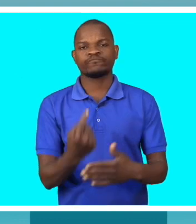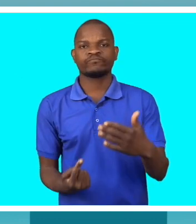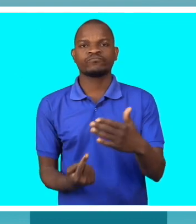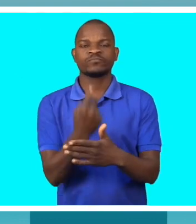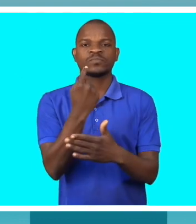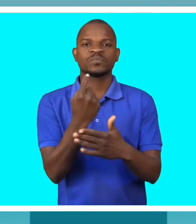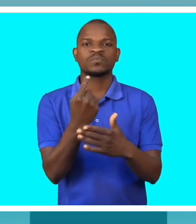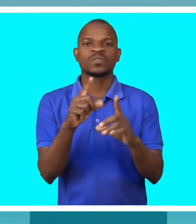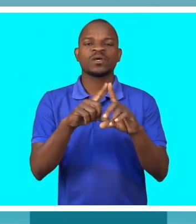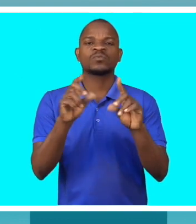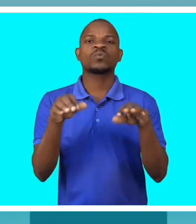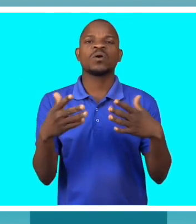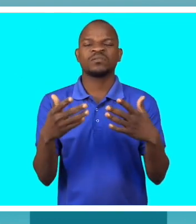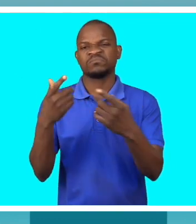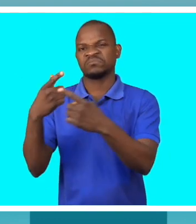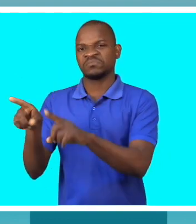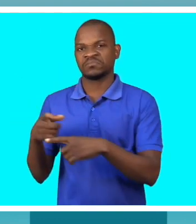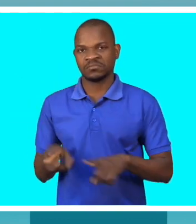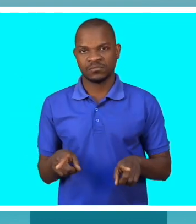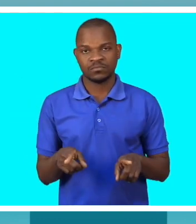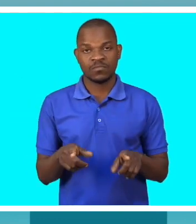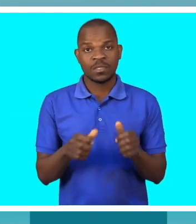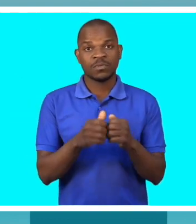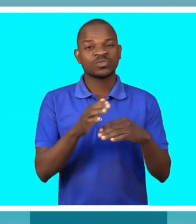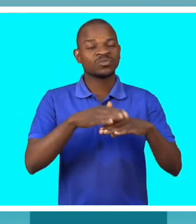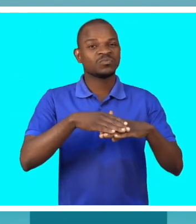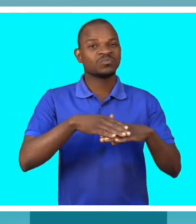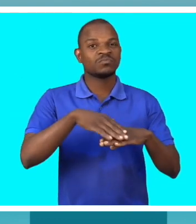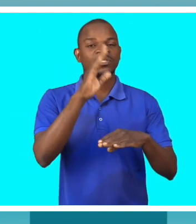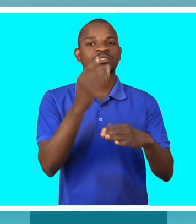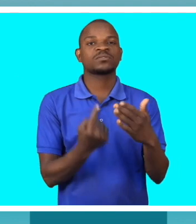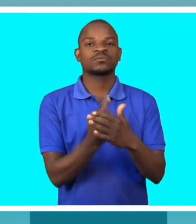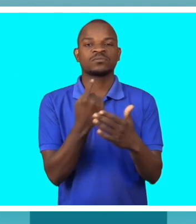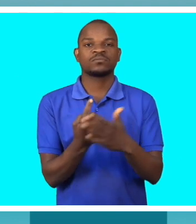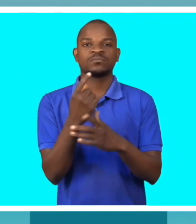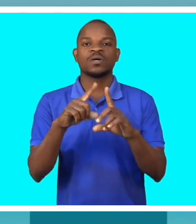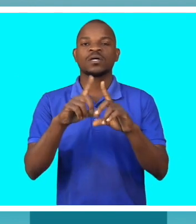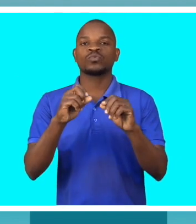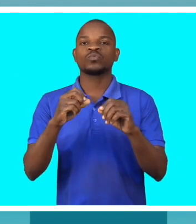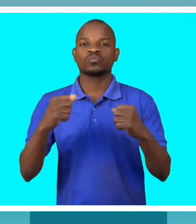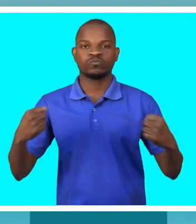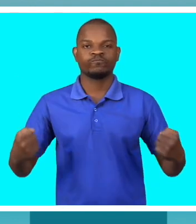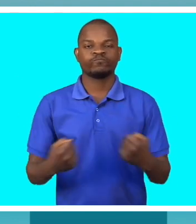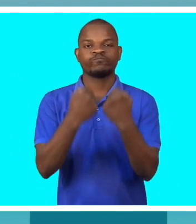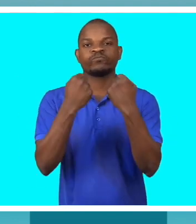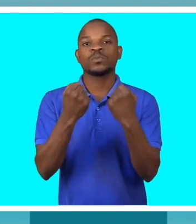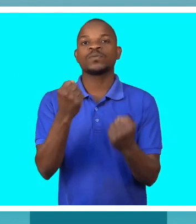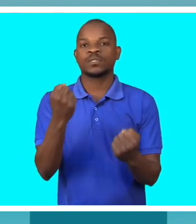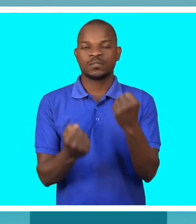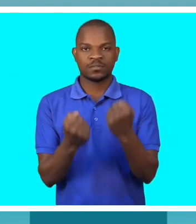por vários fatores, sendo os mais frequentes, os acidentes de viação. Eu tive